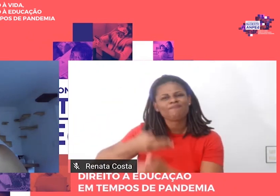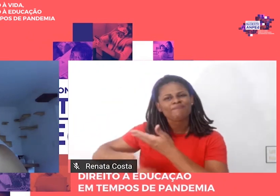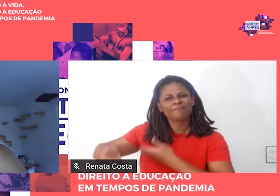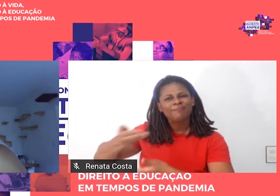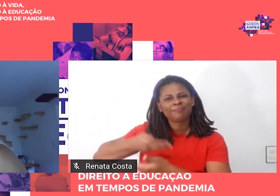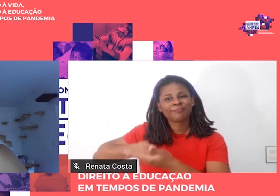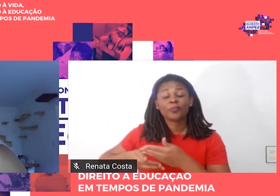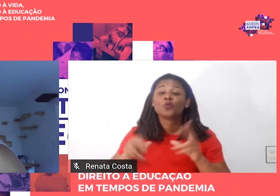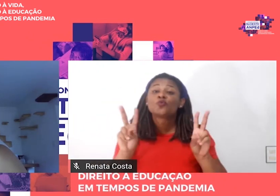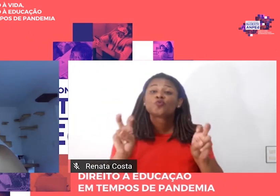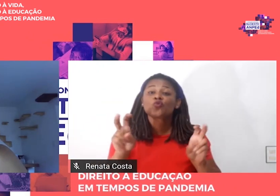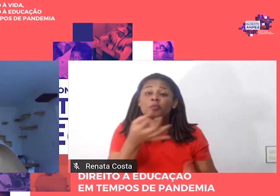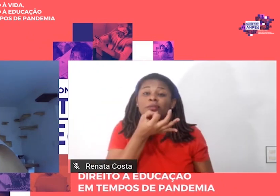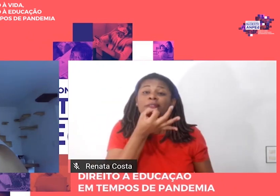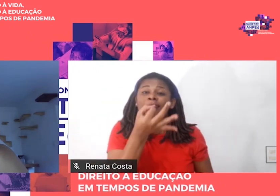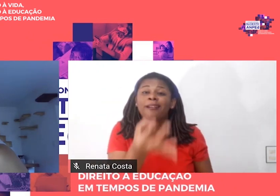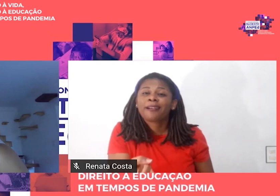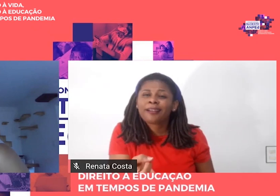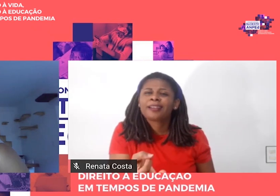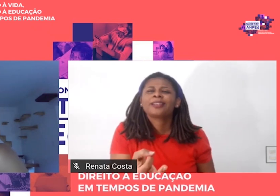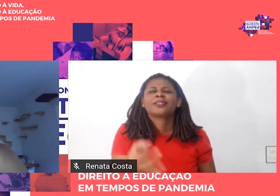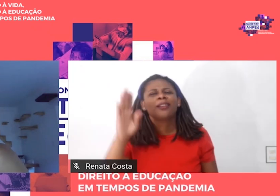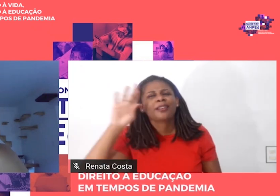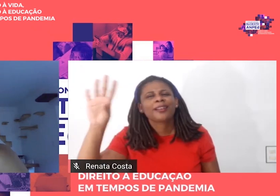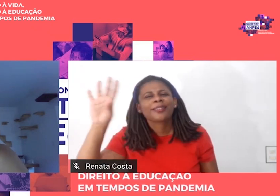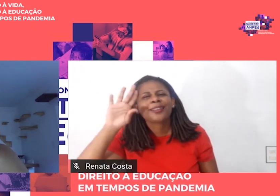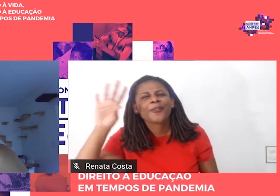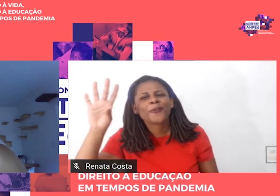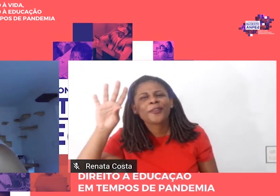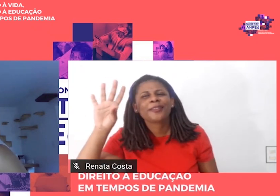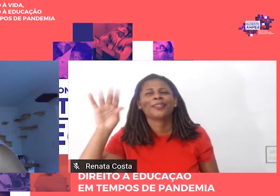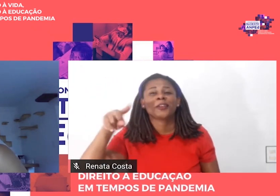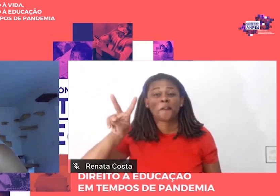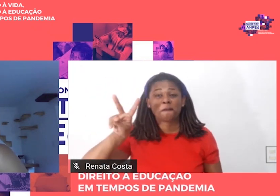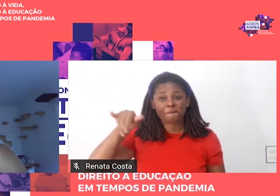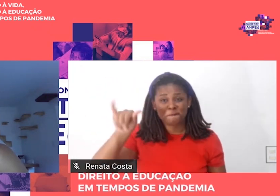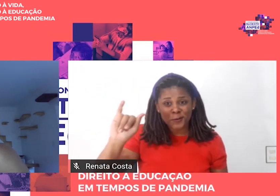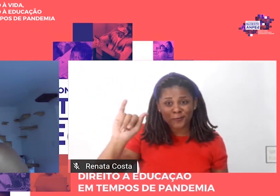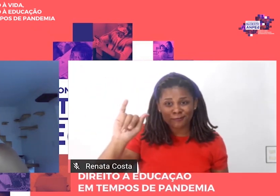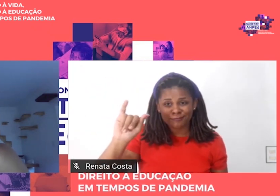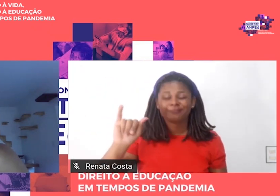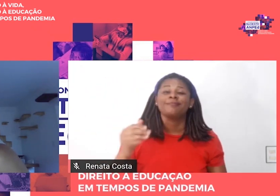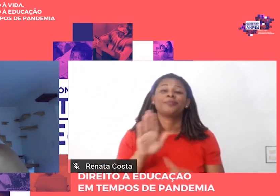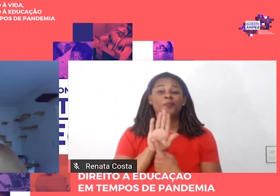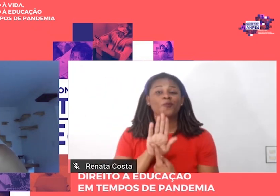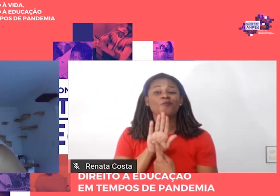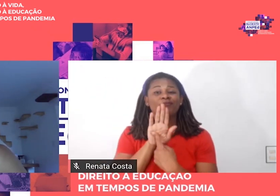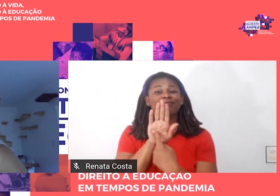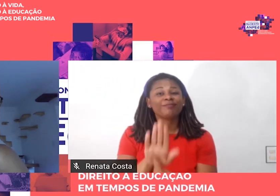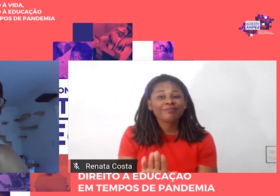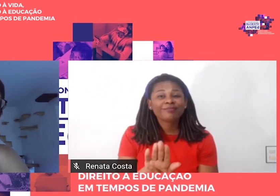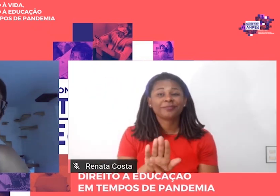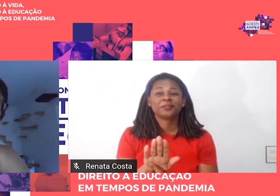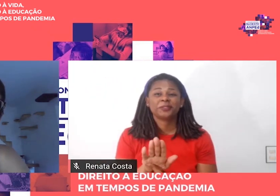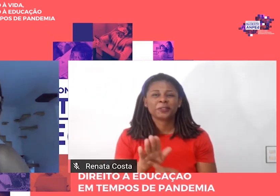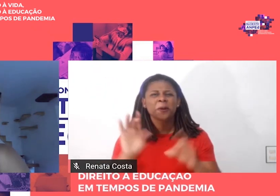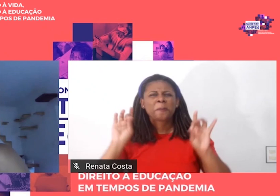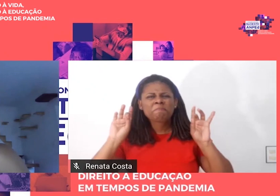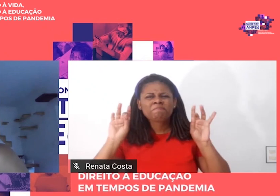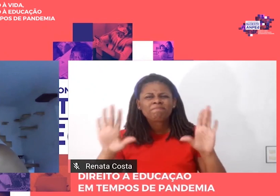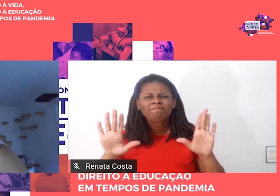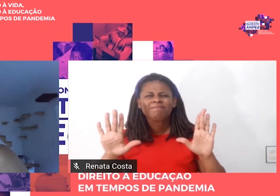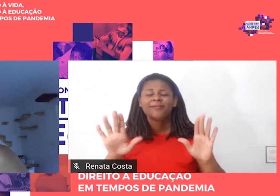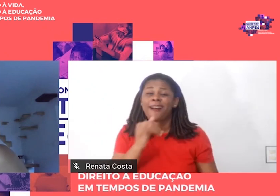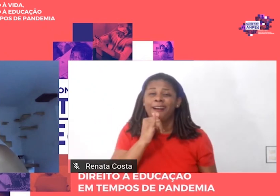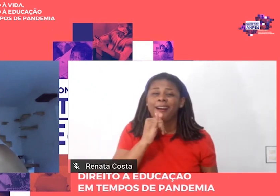-modernas da teoria vygotskiana. Fazendo esse destaque, para exemplificar o que eu mencionei